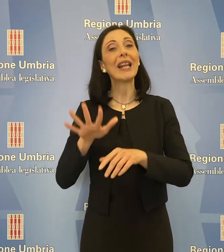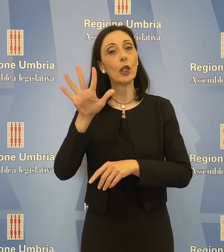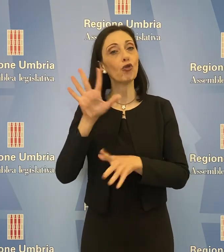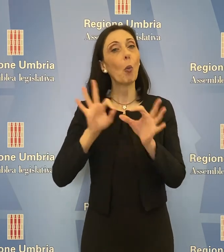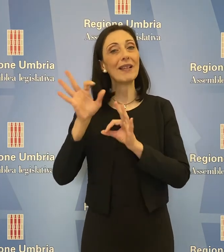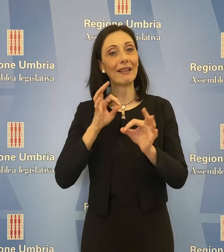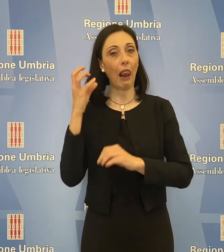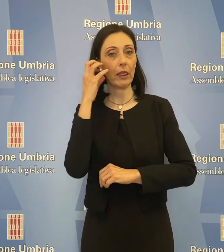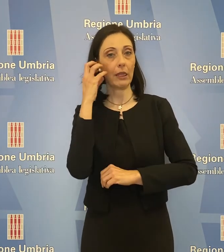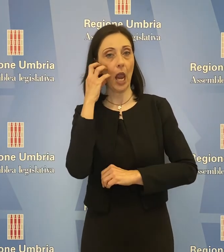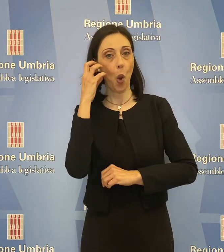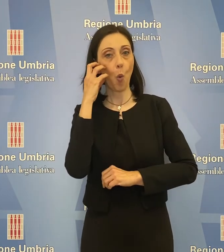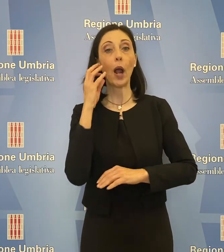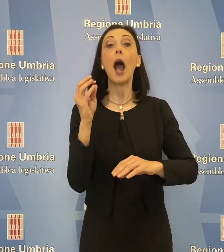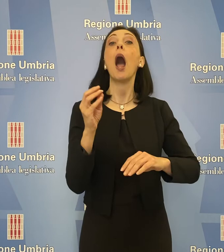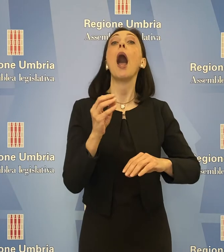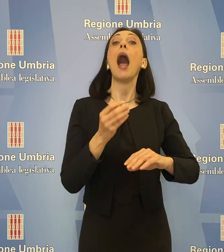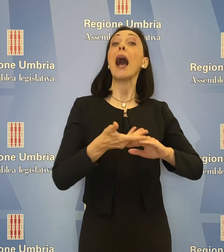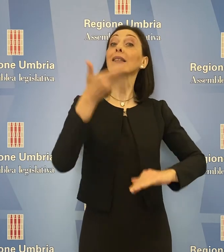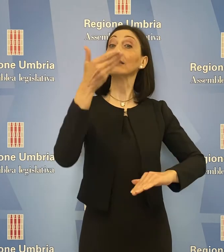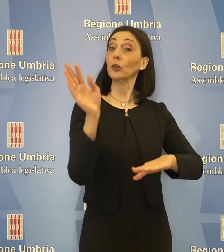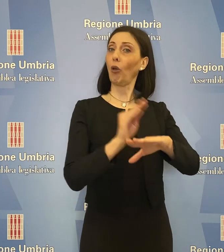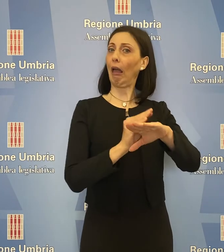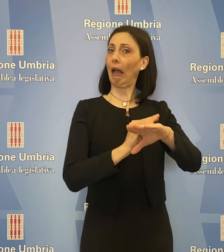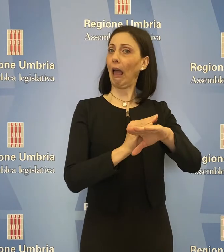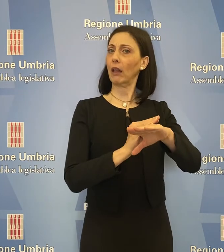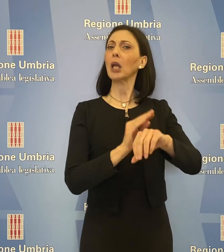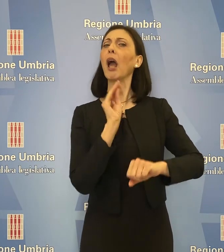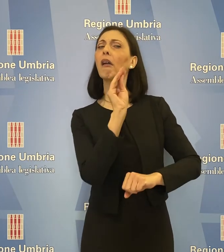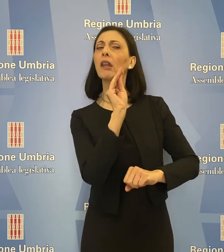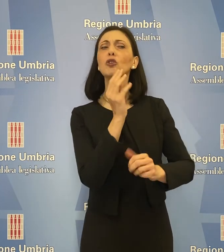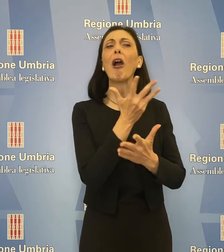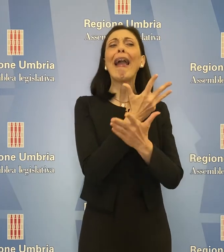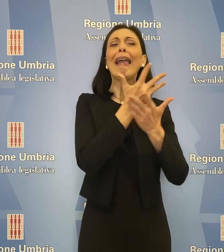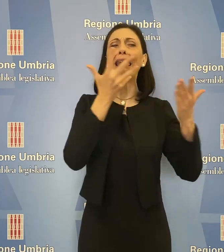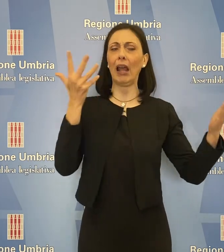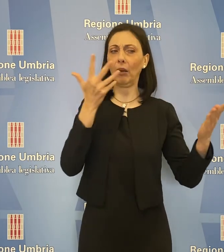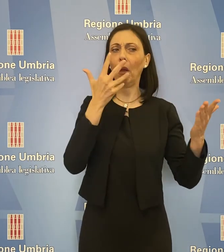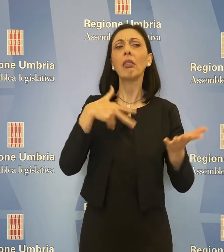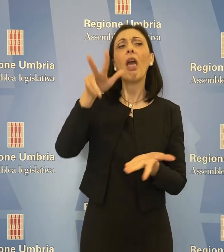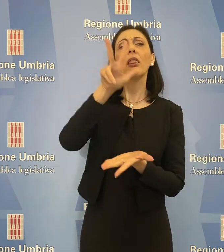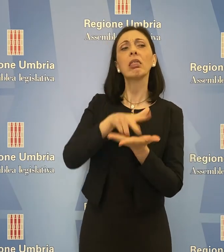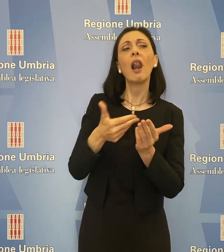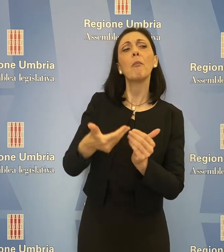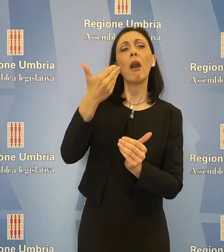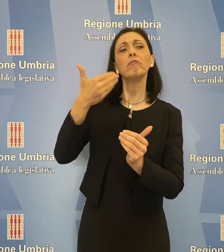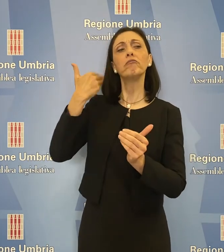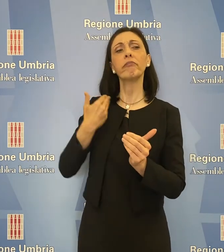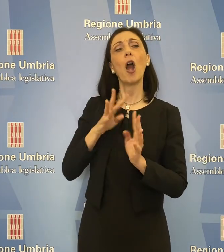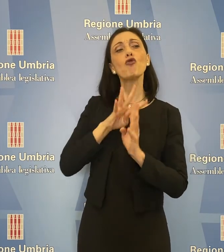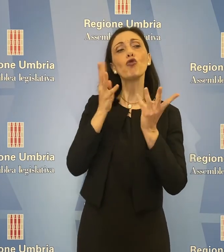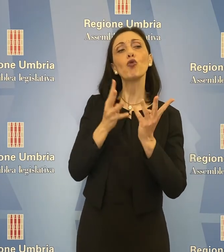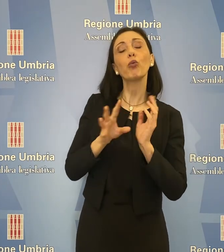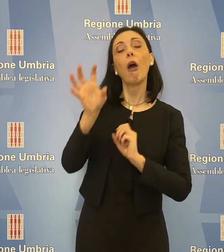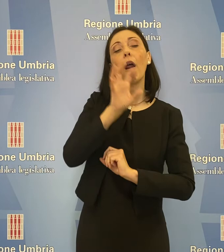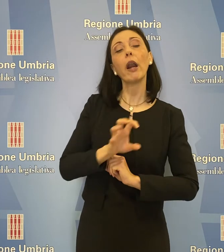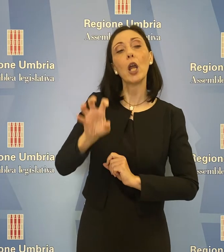hanno chiesto all'assessore Agabiti chiarimenti rispetto a una delibera della precedente giunta regionale concernente la programmazione